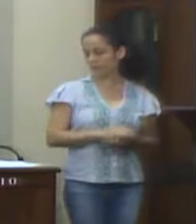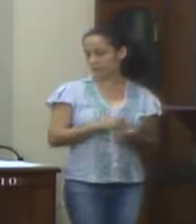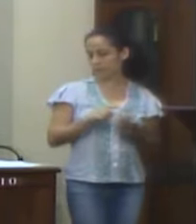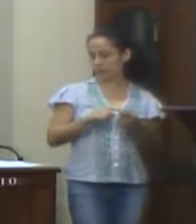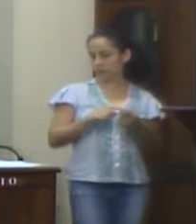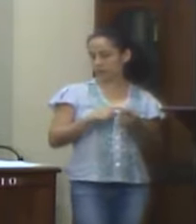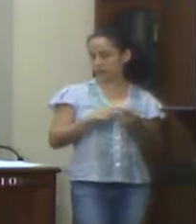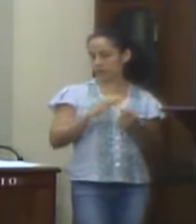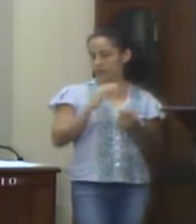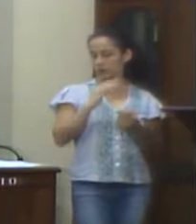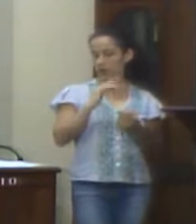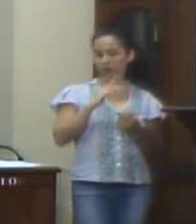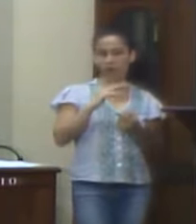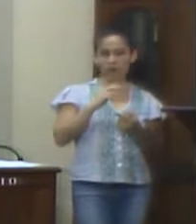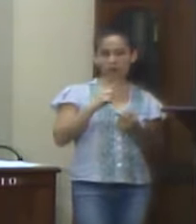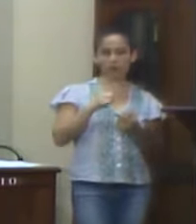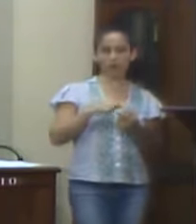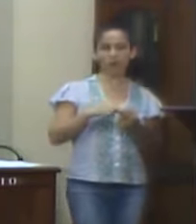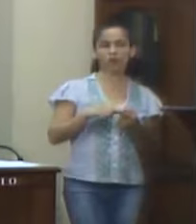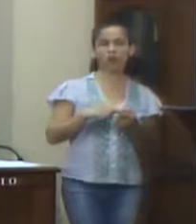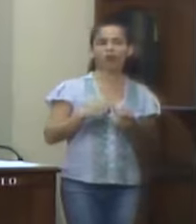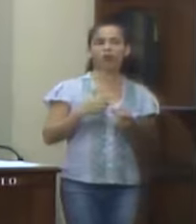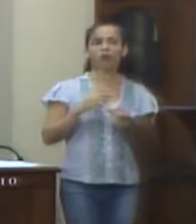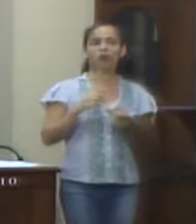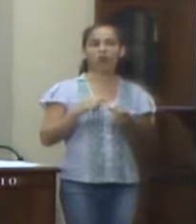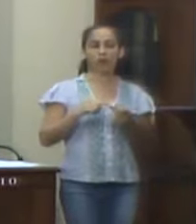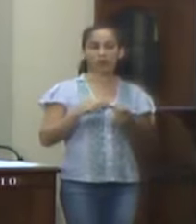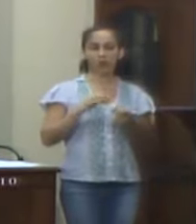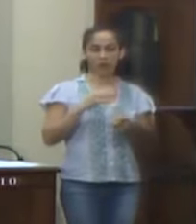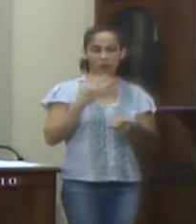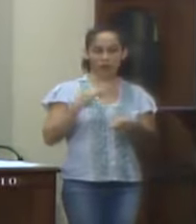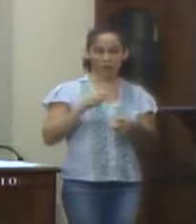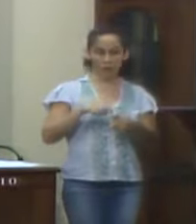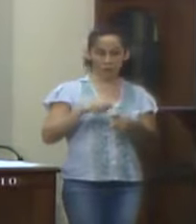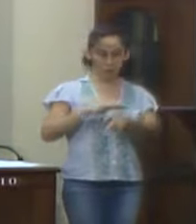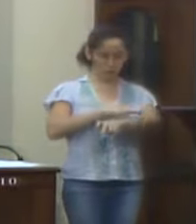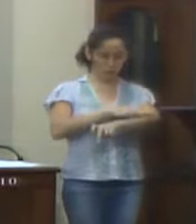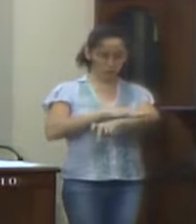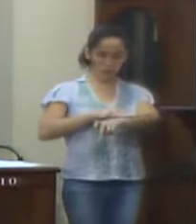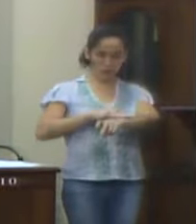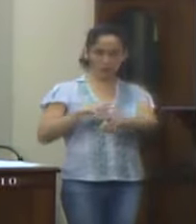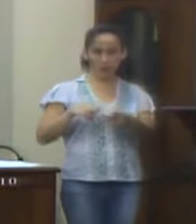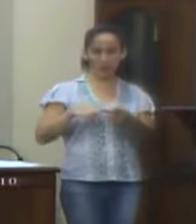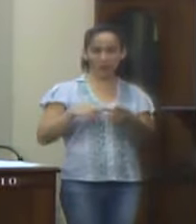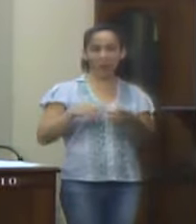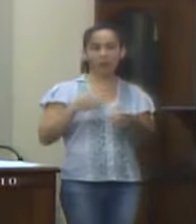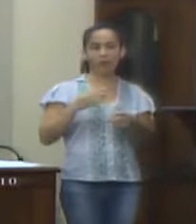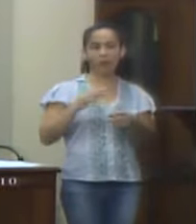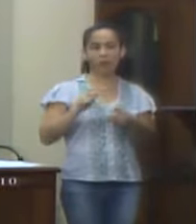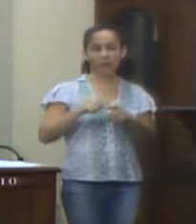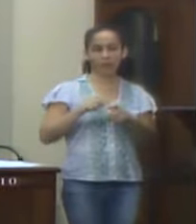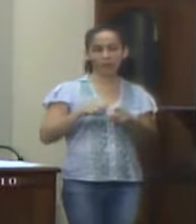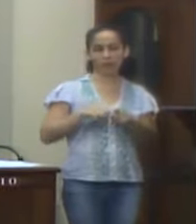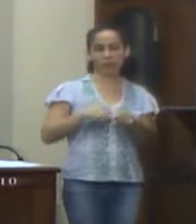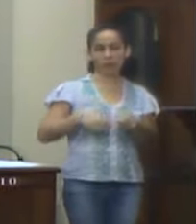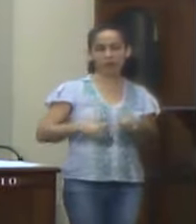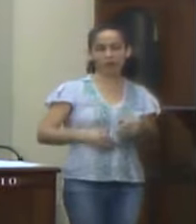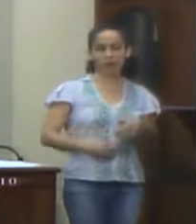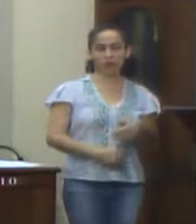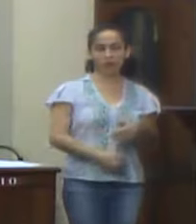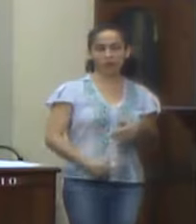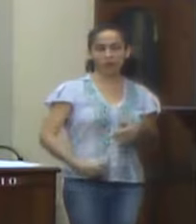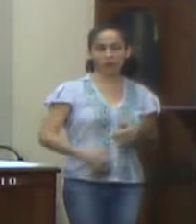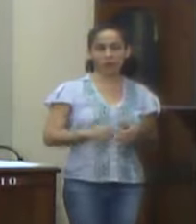Cirurgia geral, doutora Lucineide, dermatologia, doutora Lívia, ginecologia, doutora Adriano, ginecologia, doutora Marina,